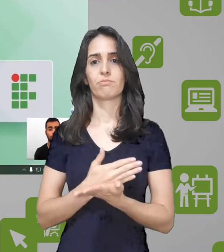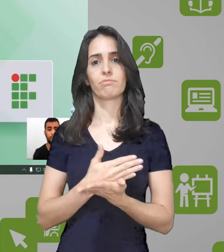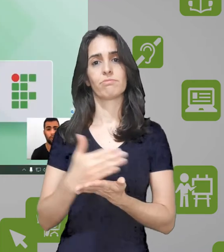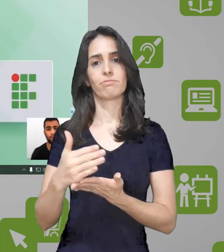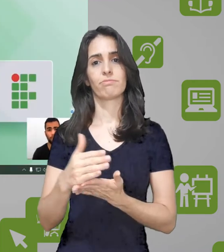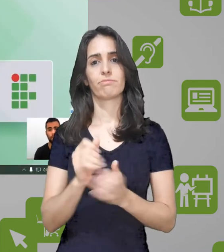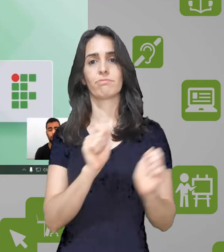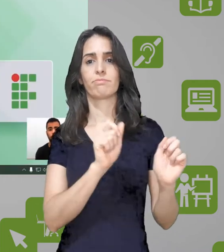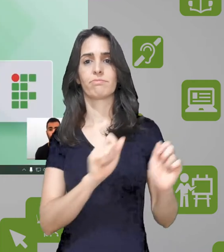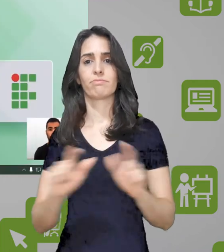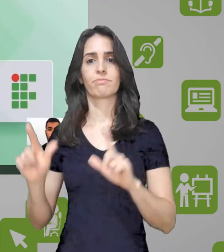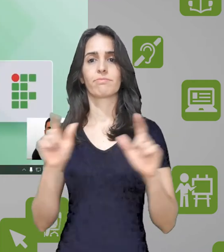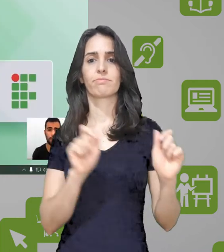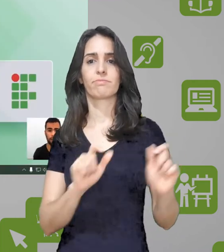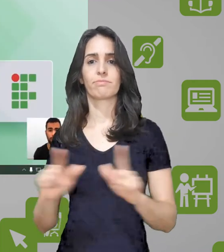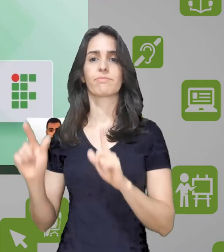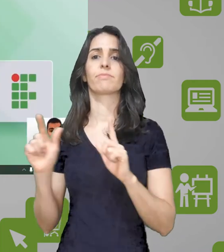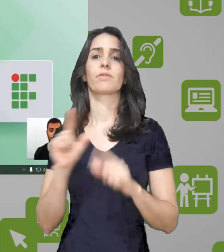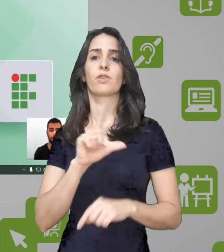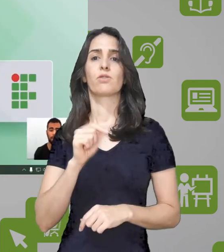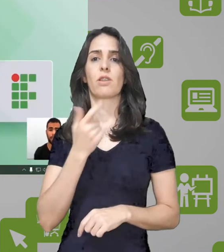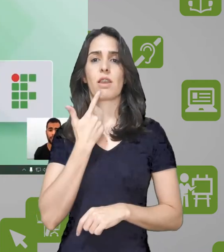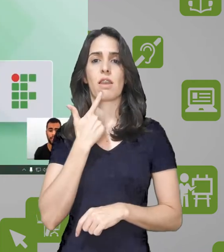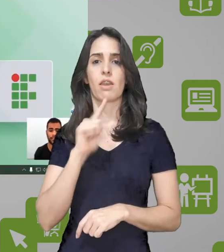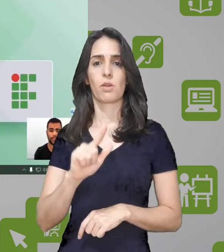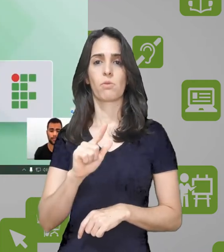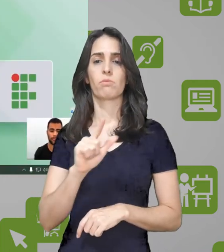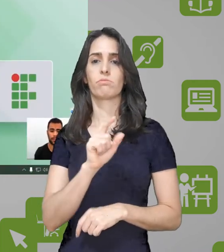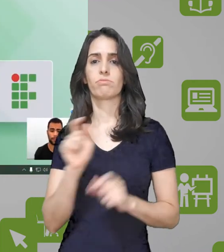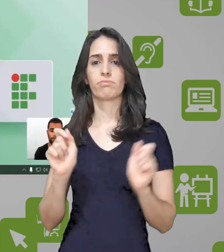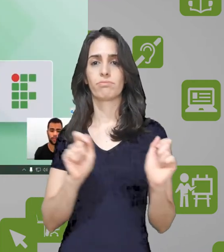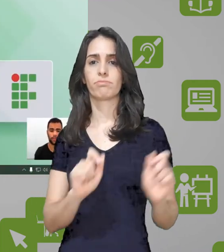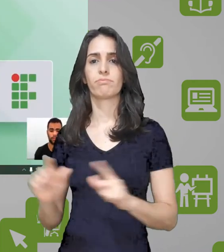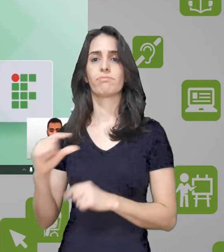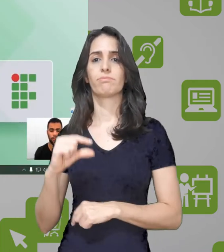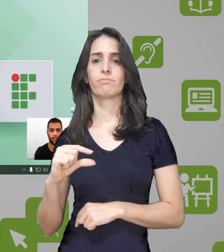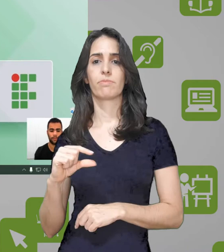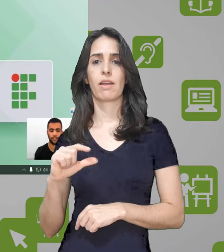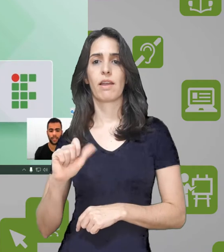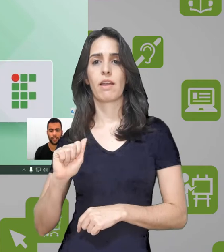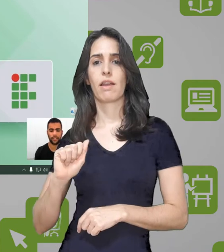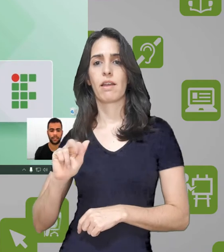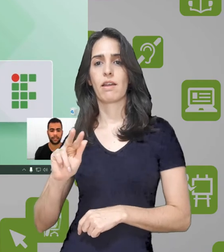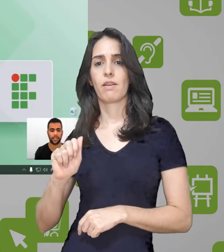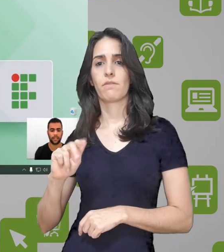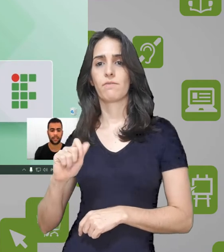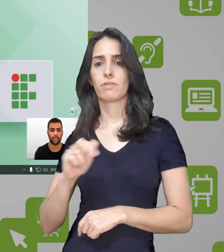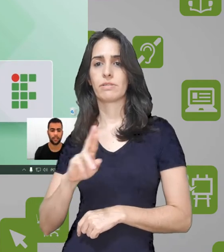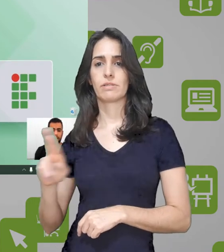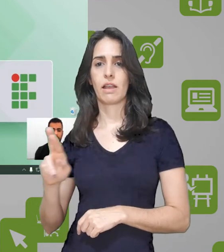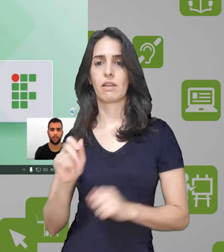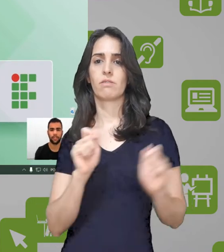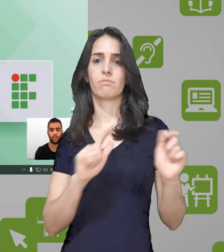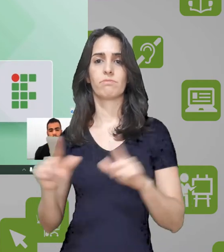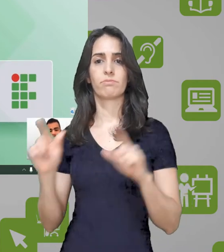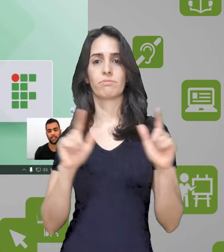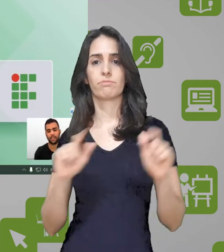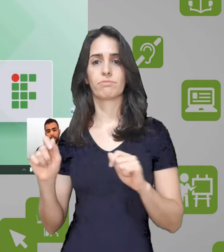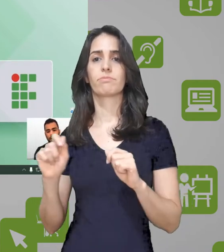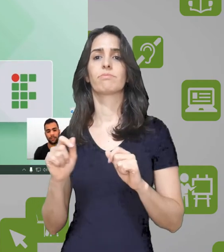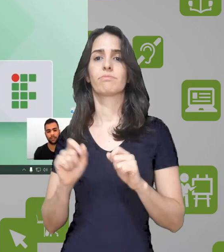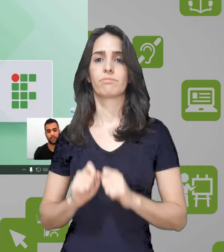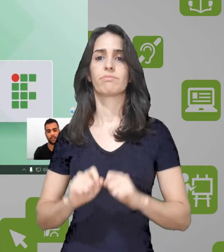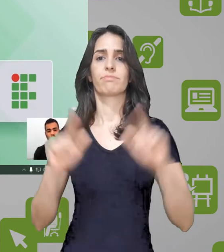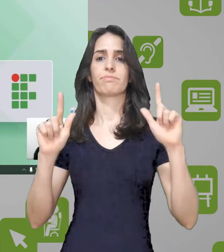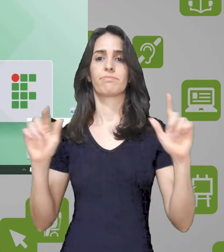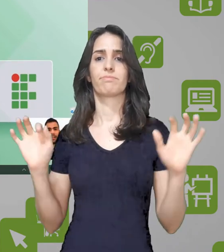Após o download do programa, vou estar iniciando a instalação. Após escolher o idioma, vou clicar em Algonçar, criar um ícone na área de